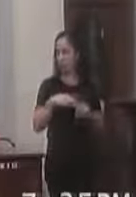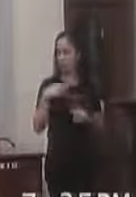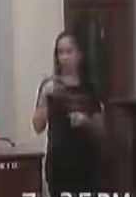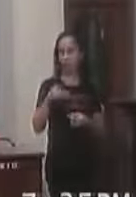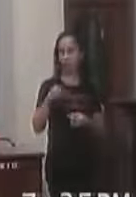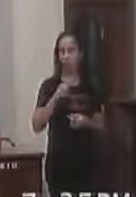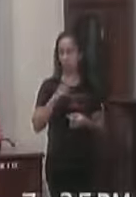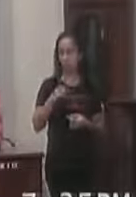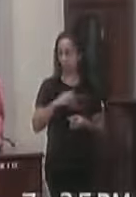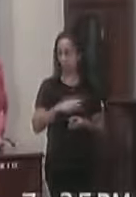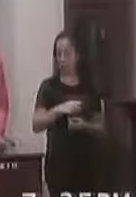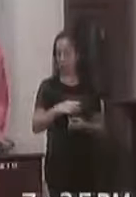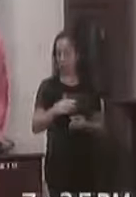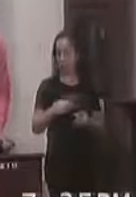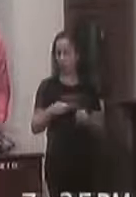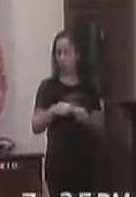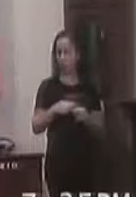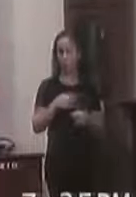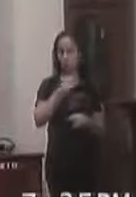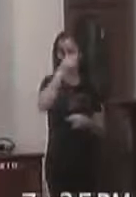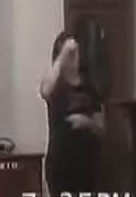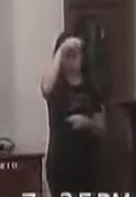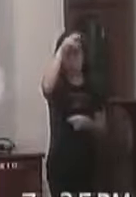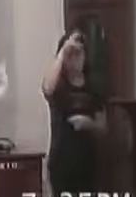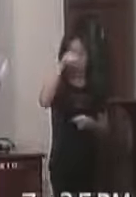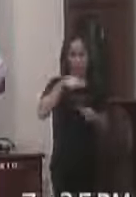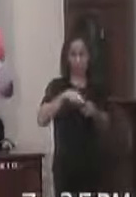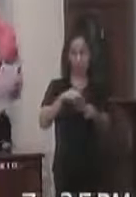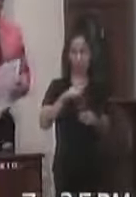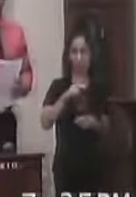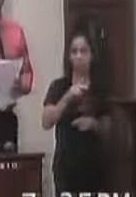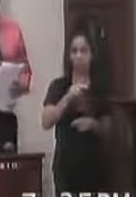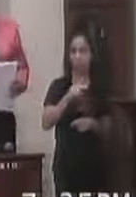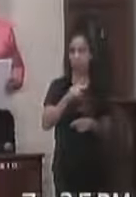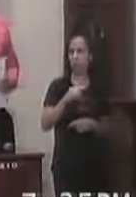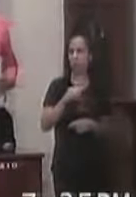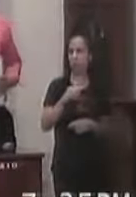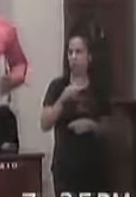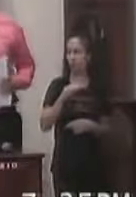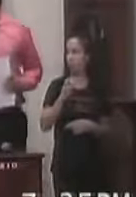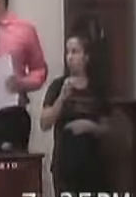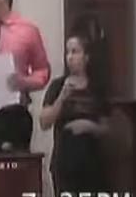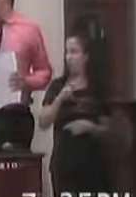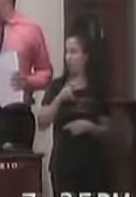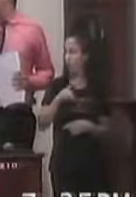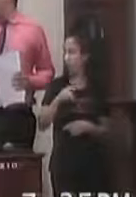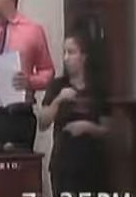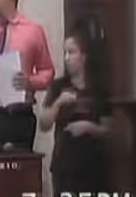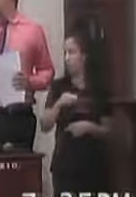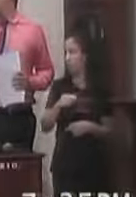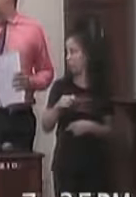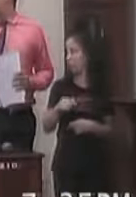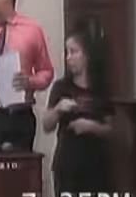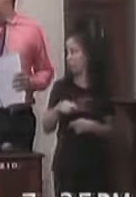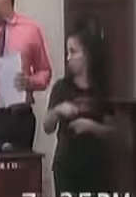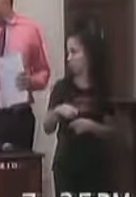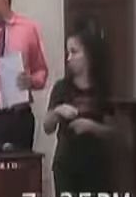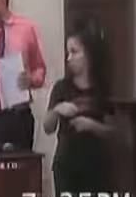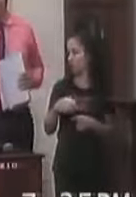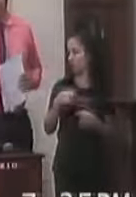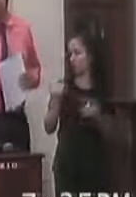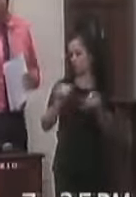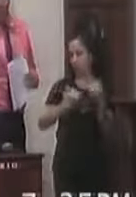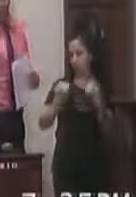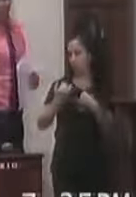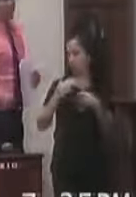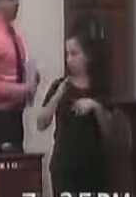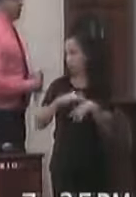Rafael Ao excelentíssimo Sr. Prefeito Sr. Luiz Fernando Furtado Da Graça Informação Mais precisa